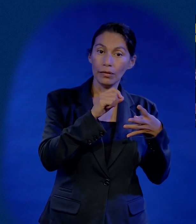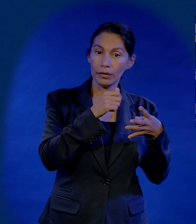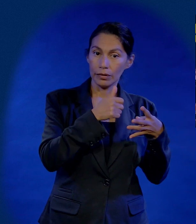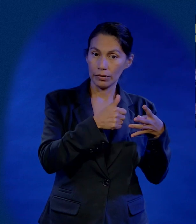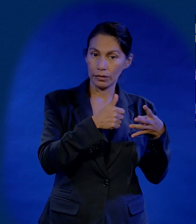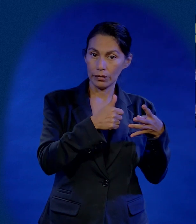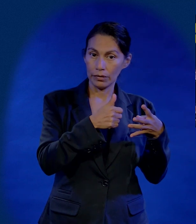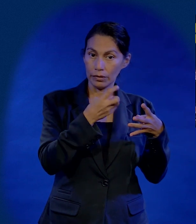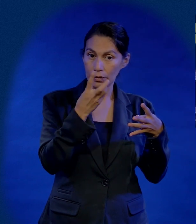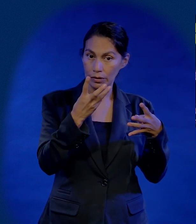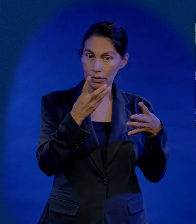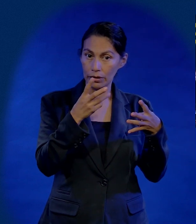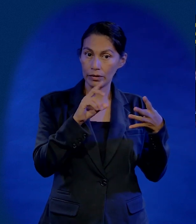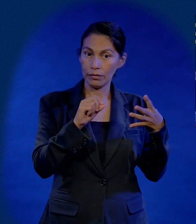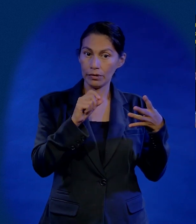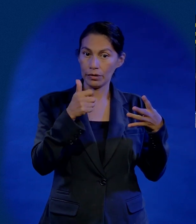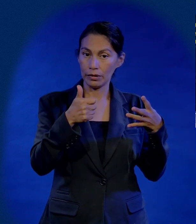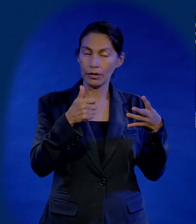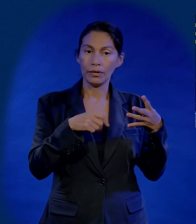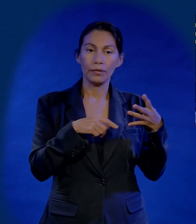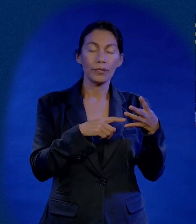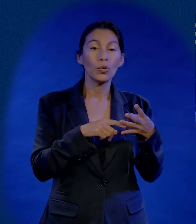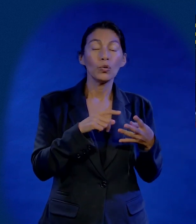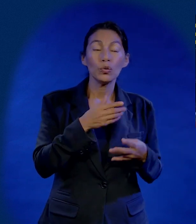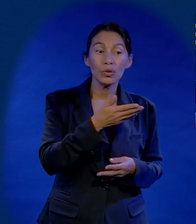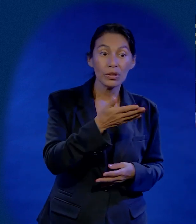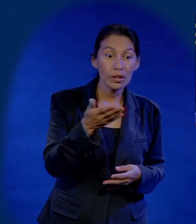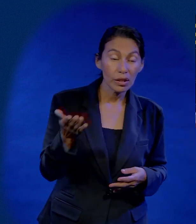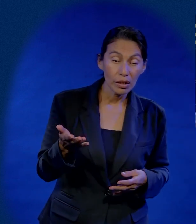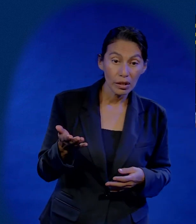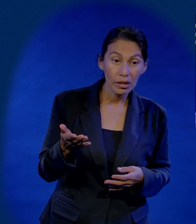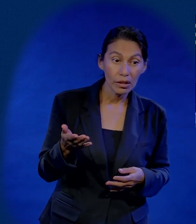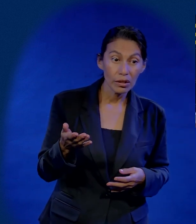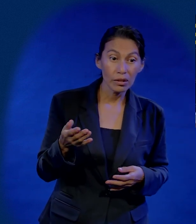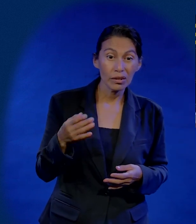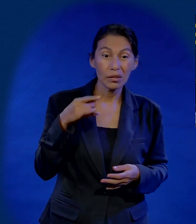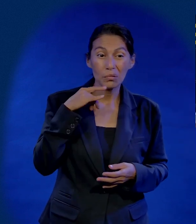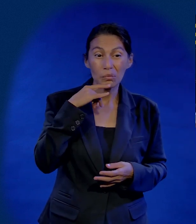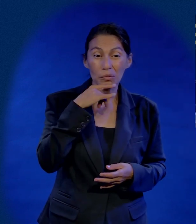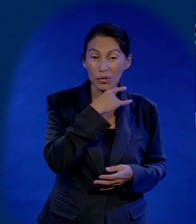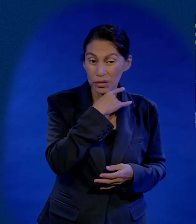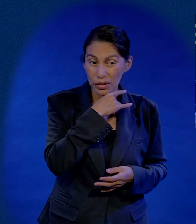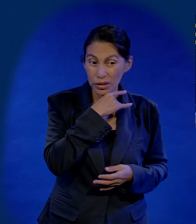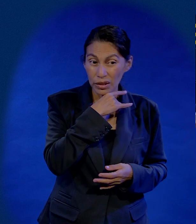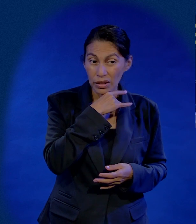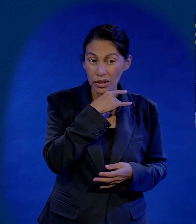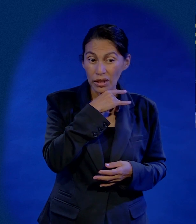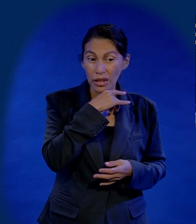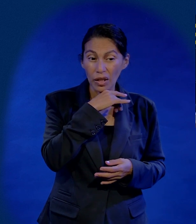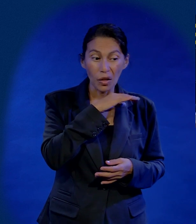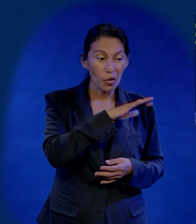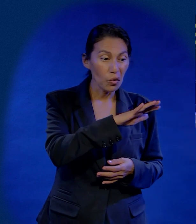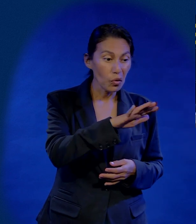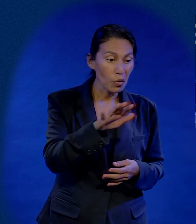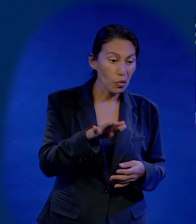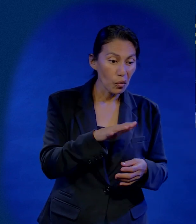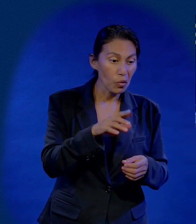Hay de vosotros, escribas y fariseos hipócritas, porque diezmáis la menta